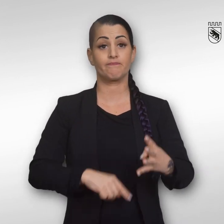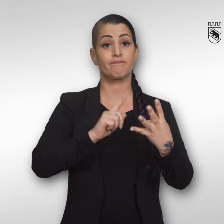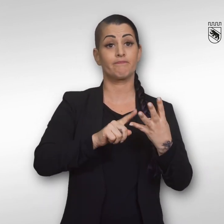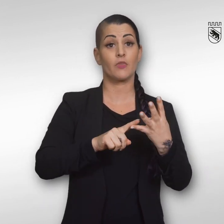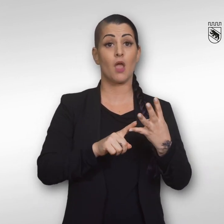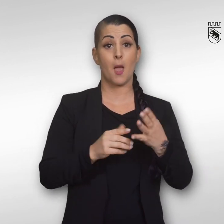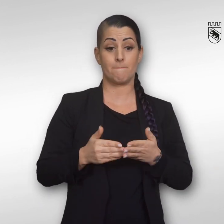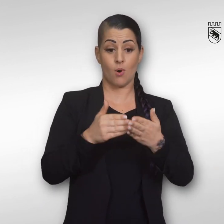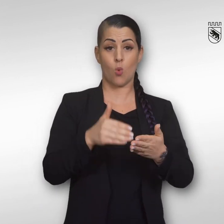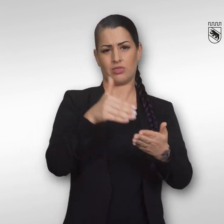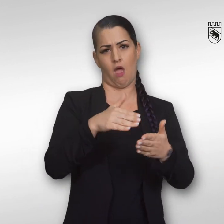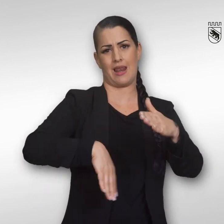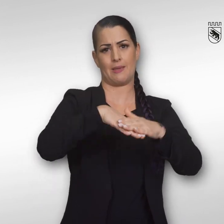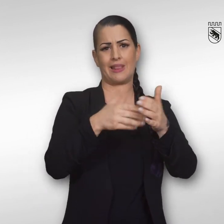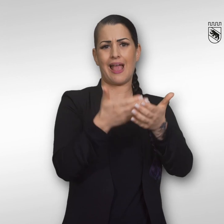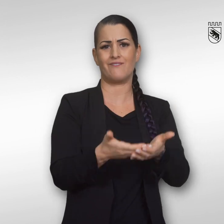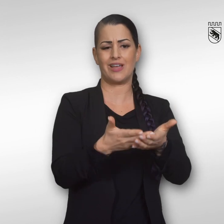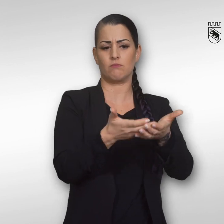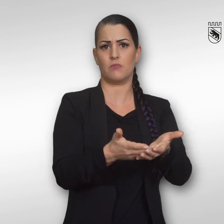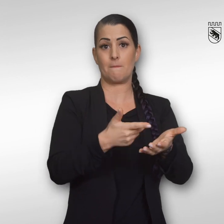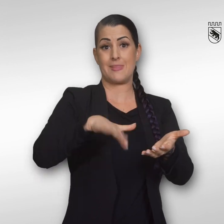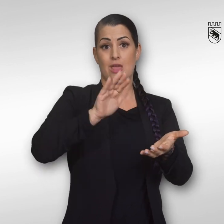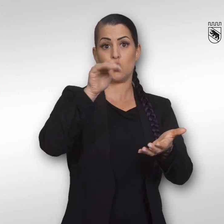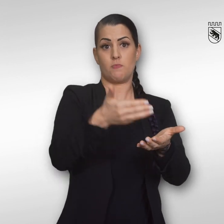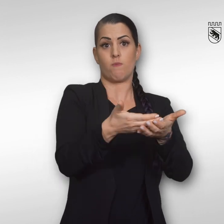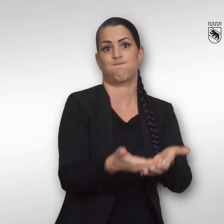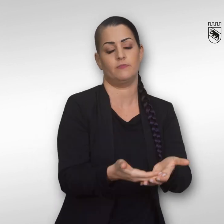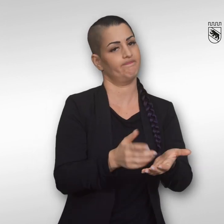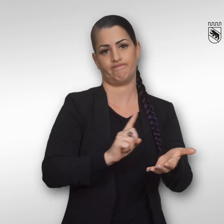Die auf dem Boot angegebene Nutzlast darf nicht überschritten werden.